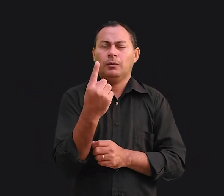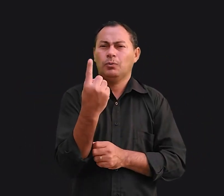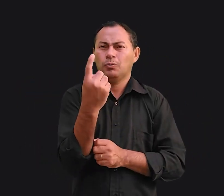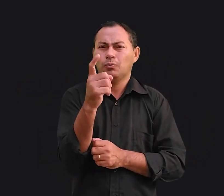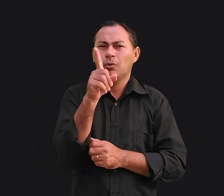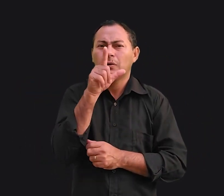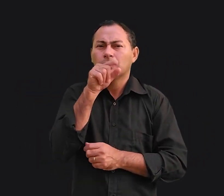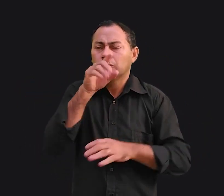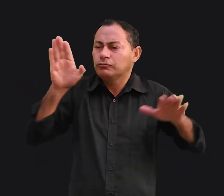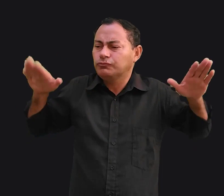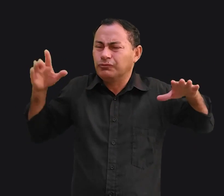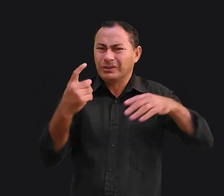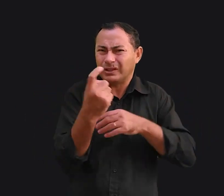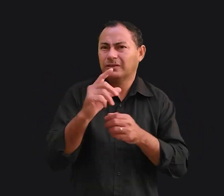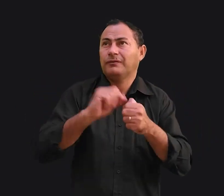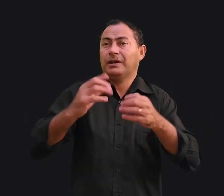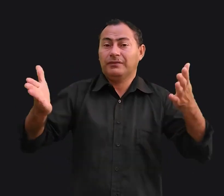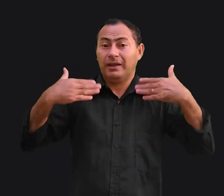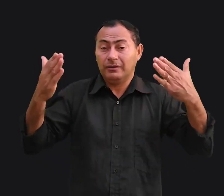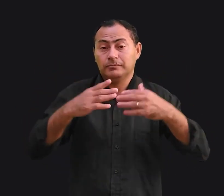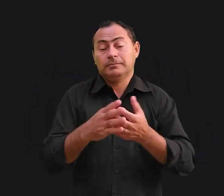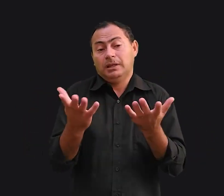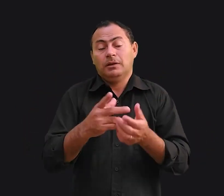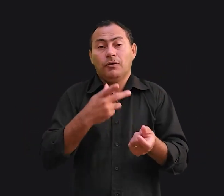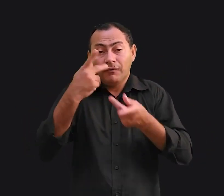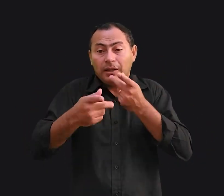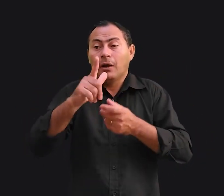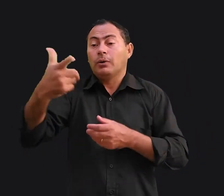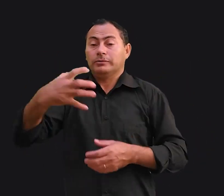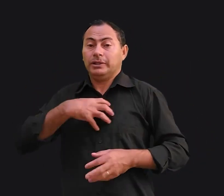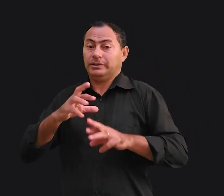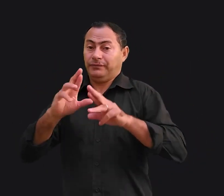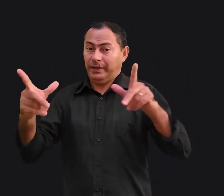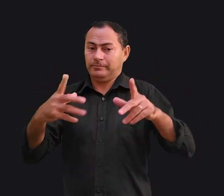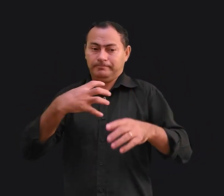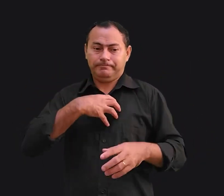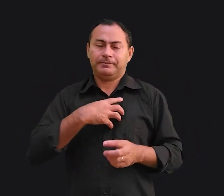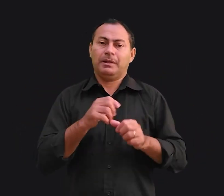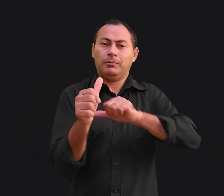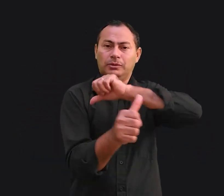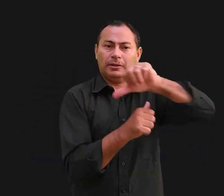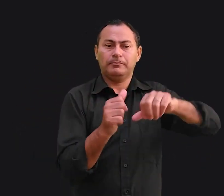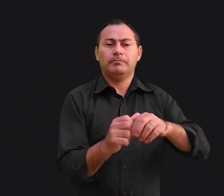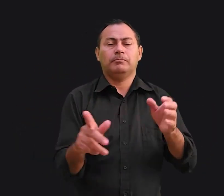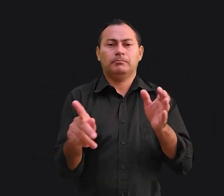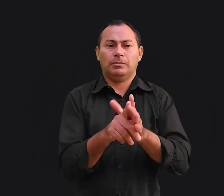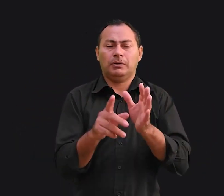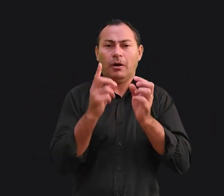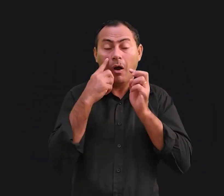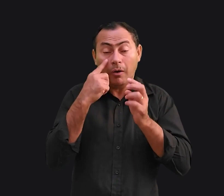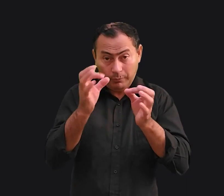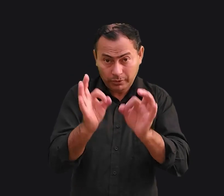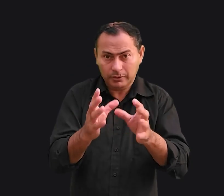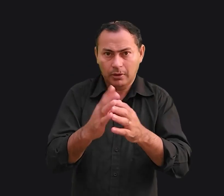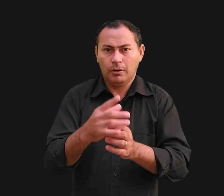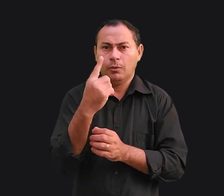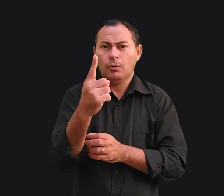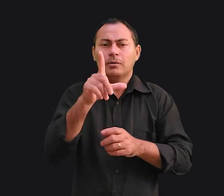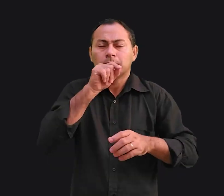só não faz verão. Desta vez vou falar de outra maneira e o sentido vai mudar. Pronto? Vamos lá. Uma andorinha